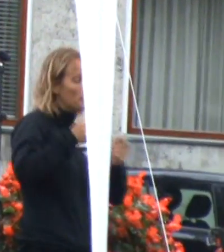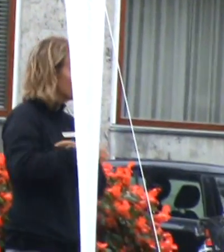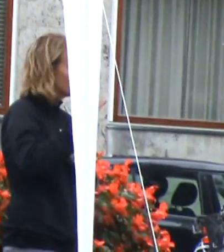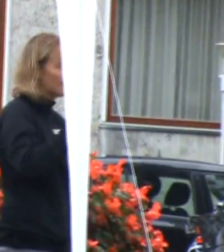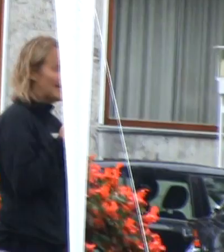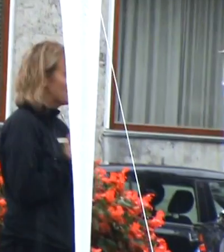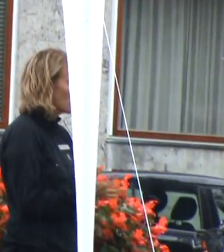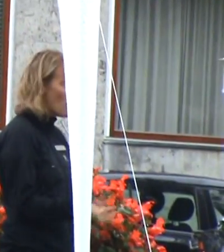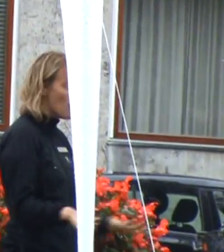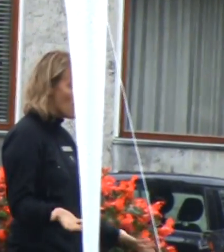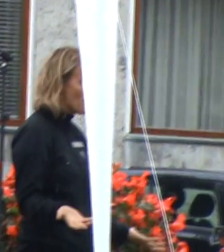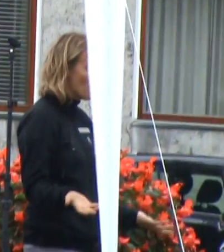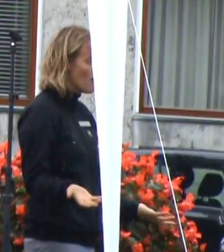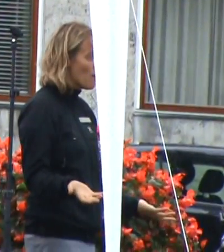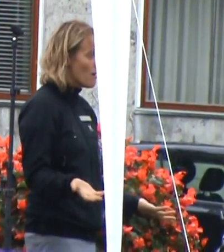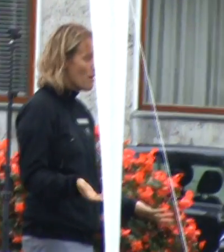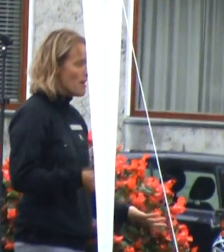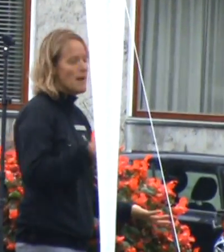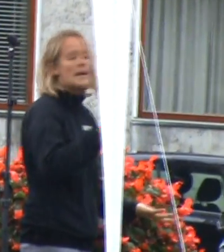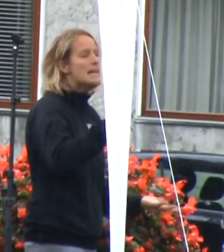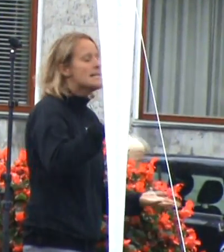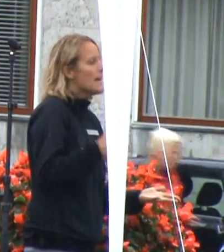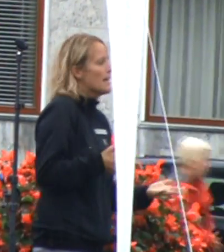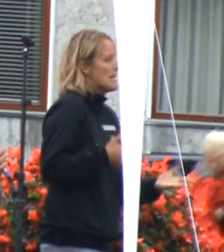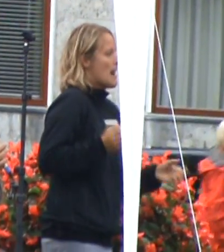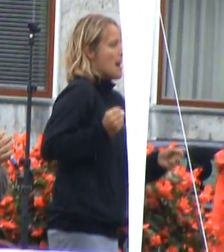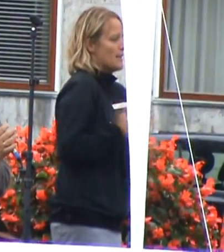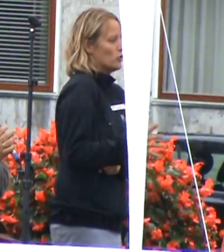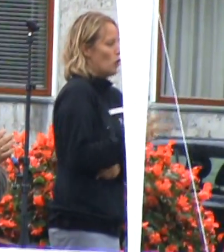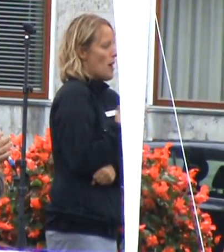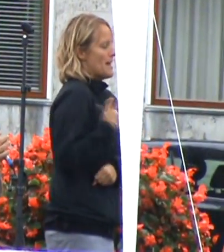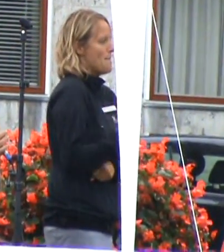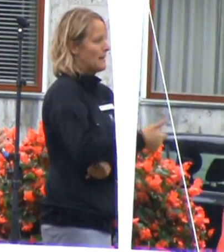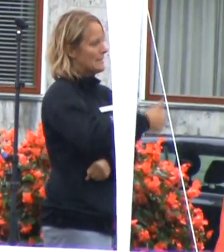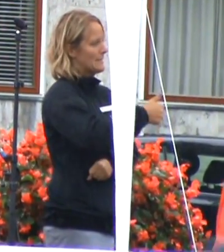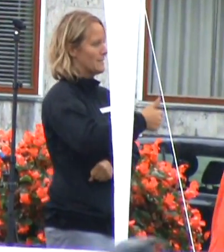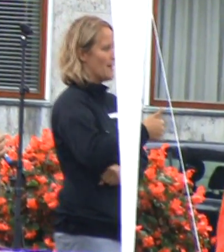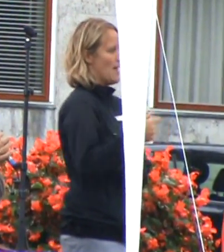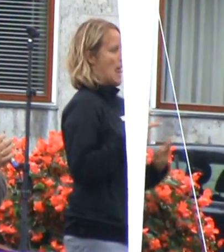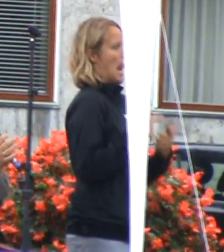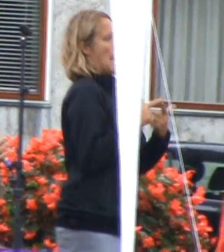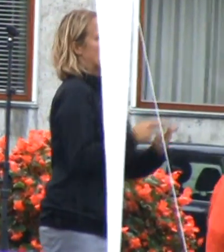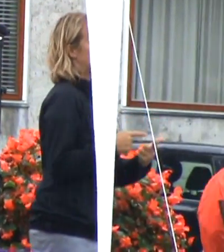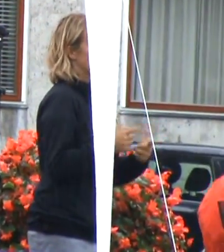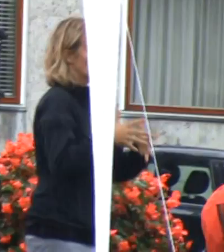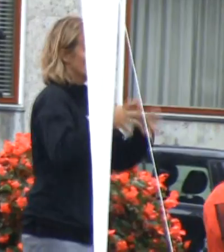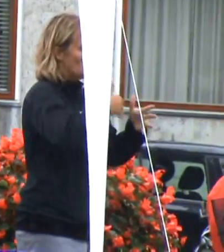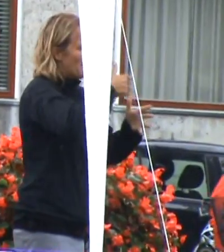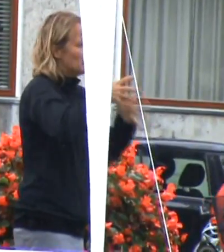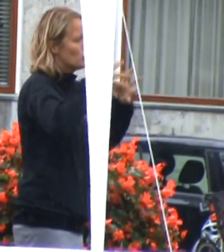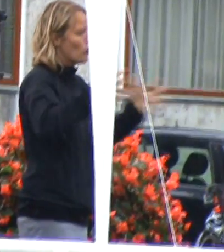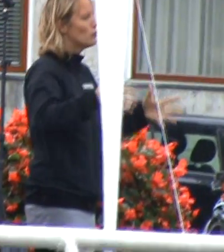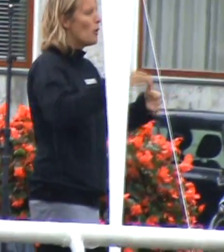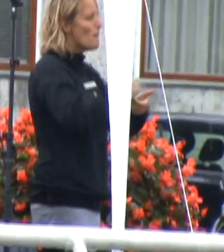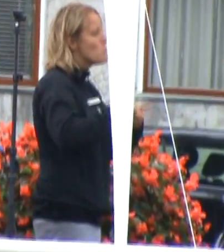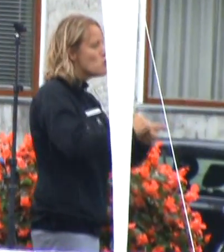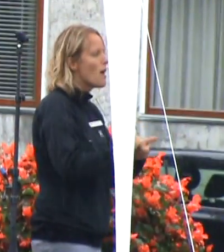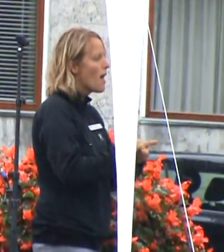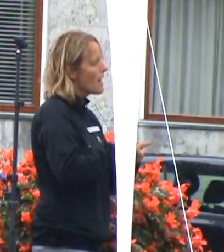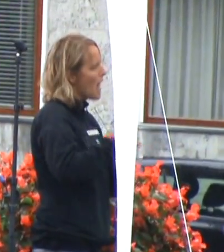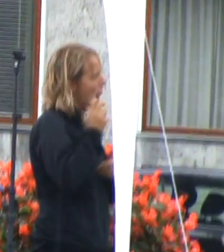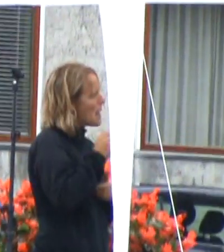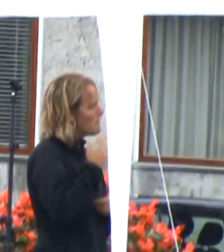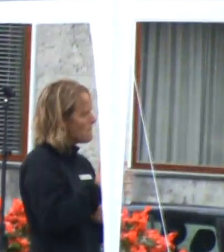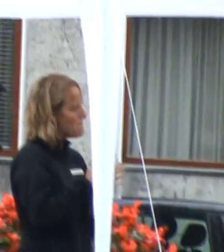gøre. Det kan selvfølgelig ikke lade sig gøre i Danmarks næste, også det by, at jeg en ganske almindelig hverdagsafton kan komme ind